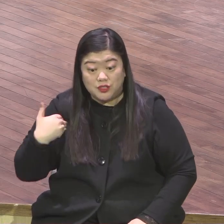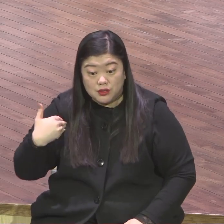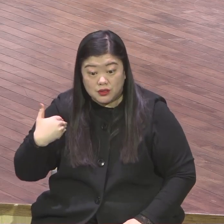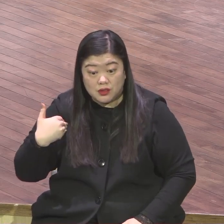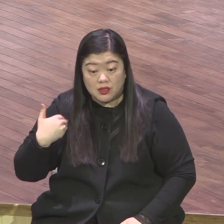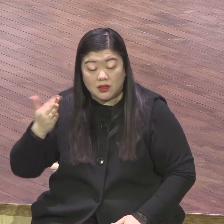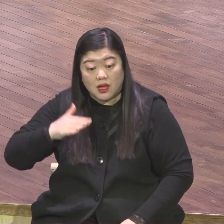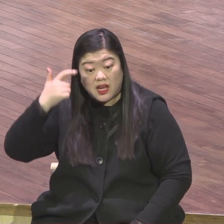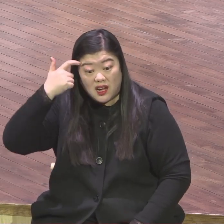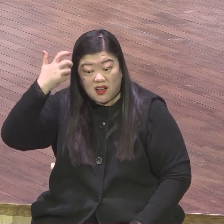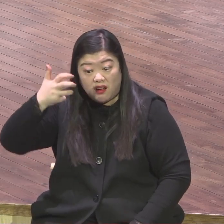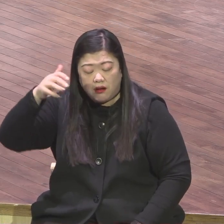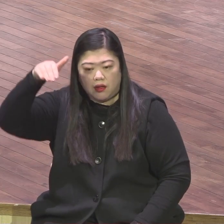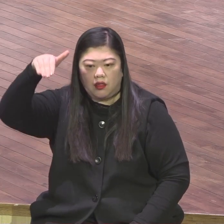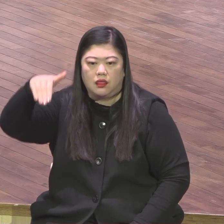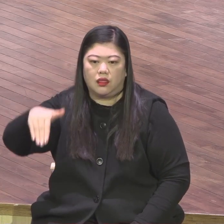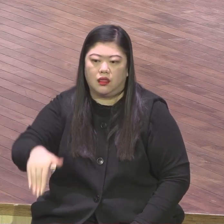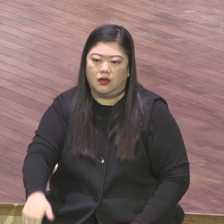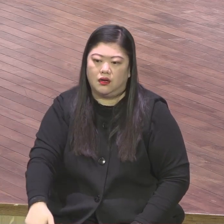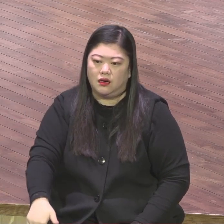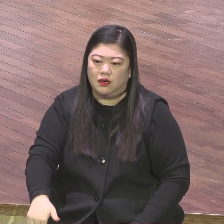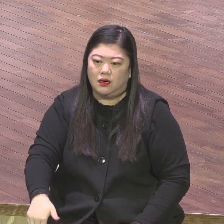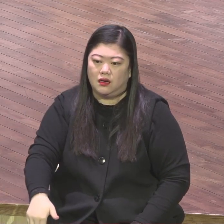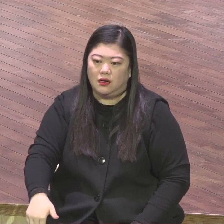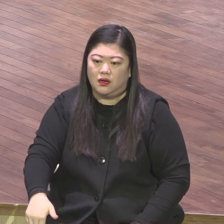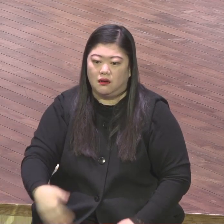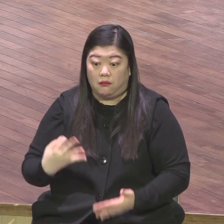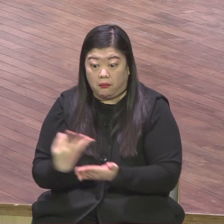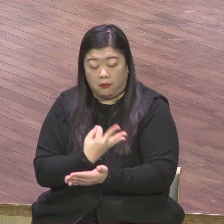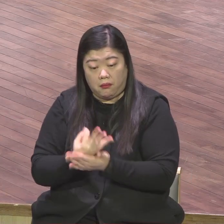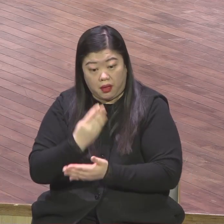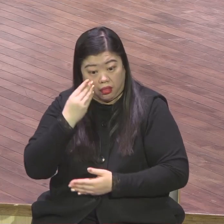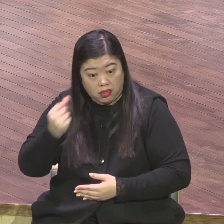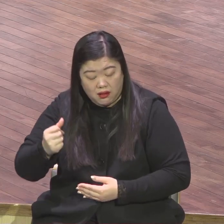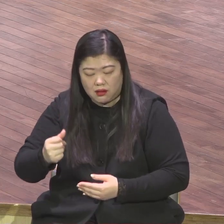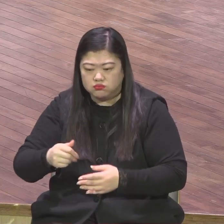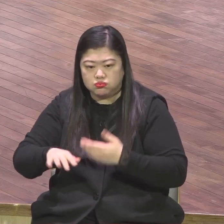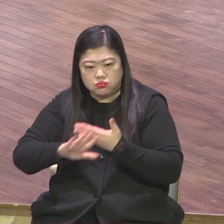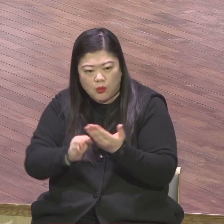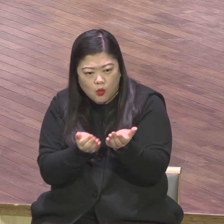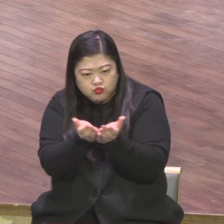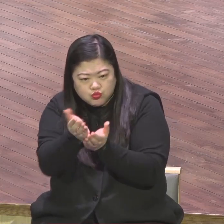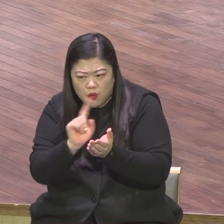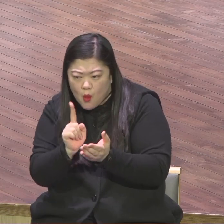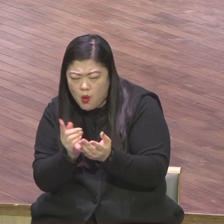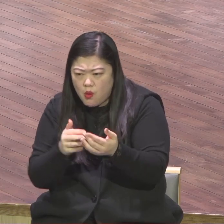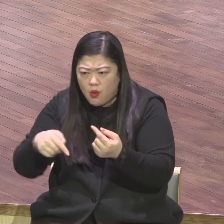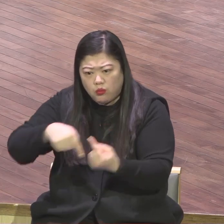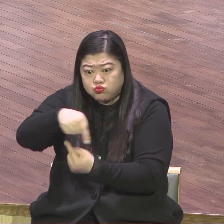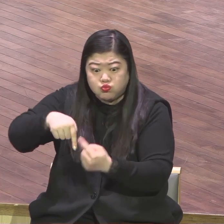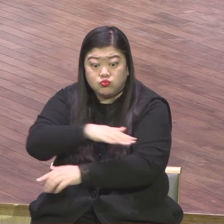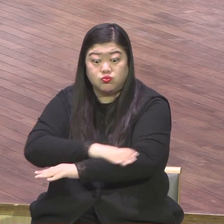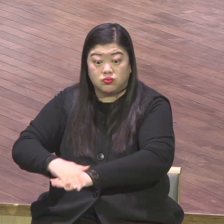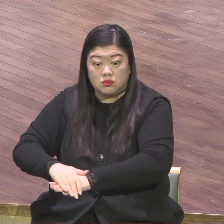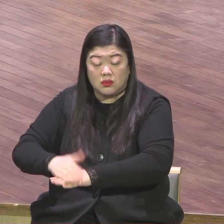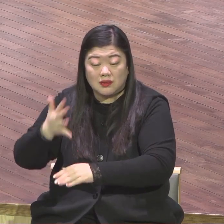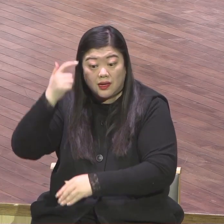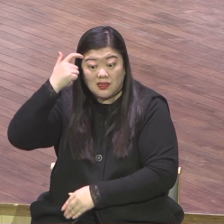폐역한 상황이었어요 육신적으로는 잘 사는데 영쪽으로는 완전히 무감각 하나님 없어져 버렸어요